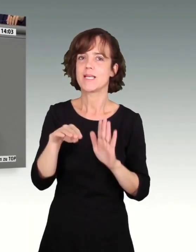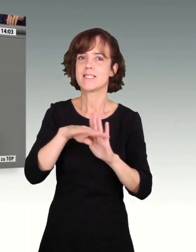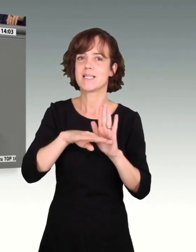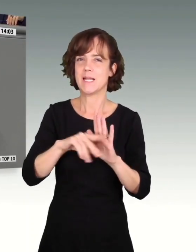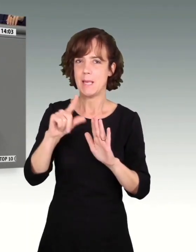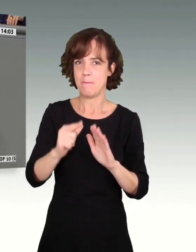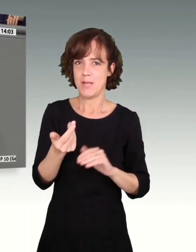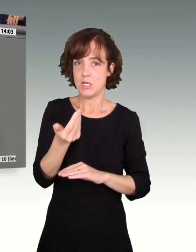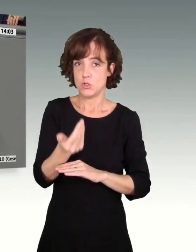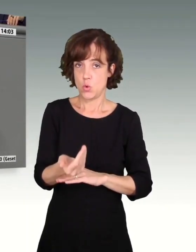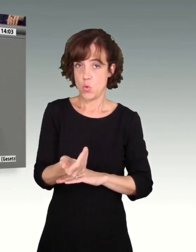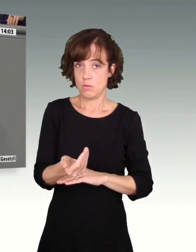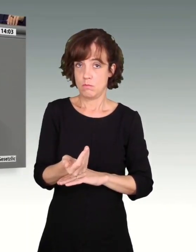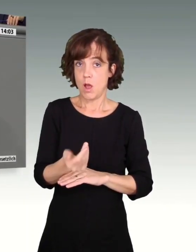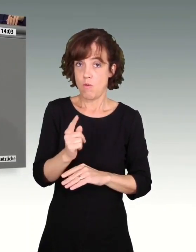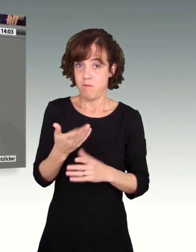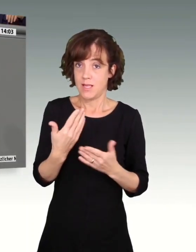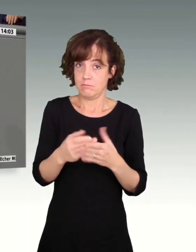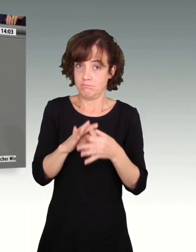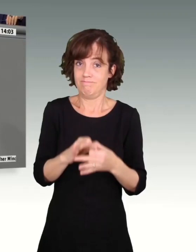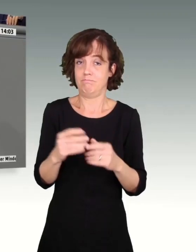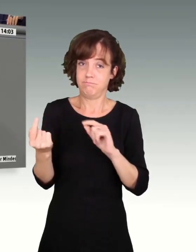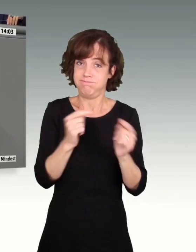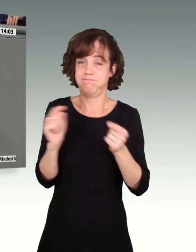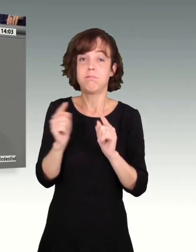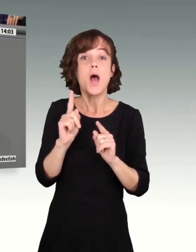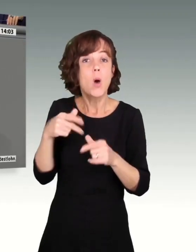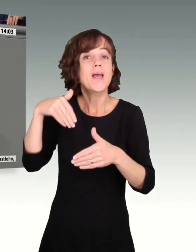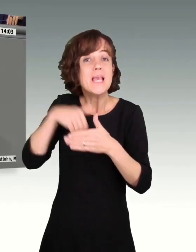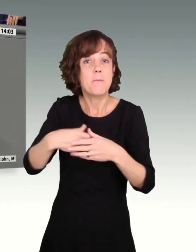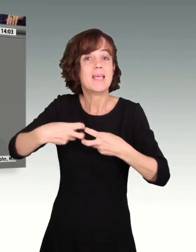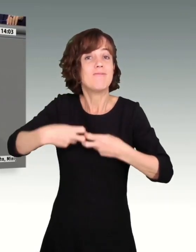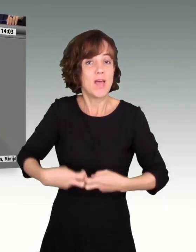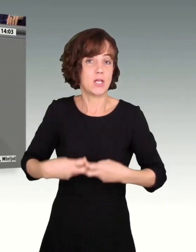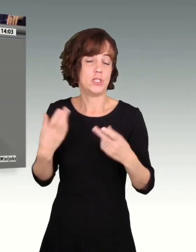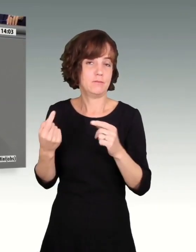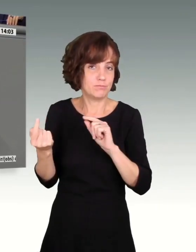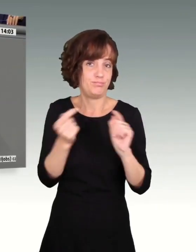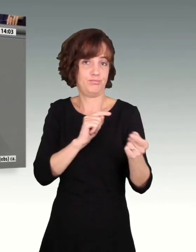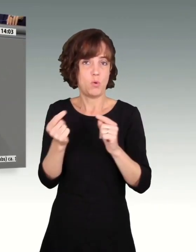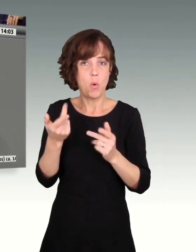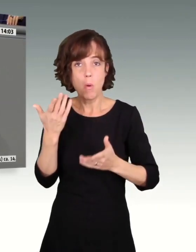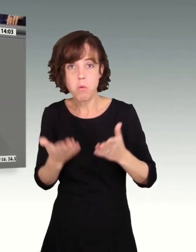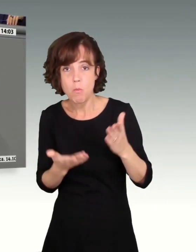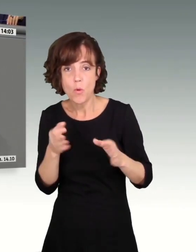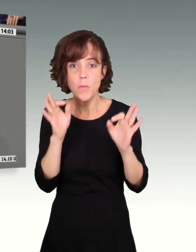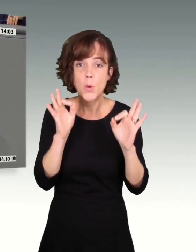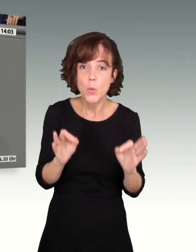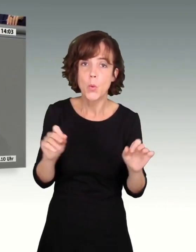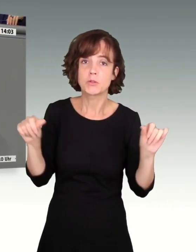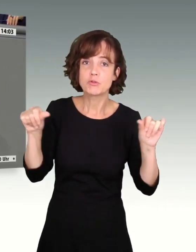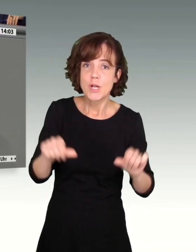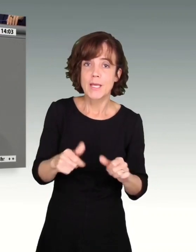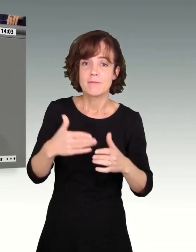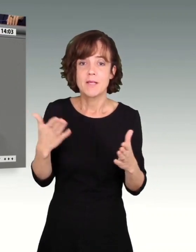Mindestlohns, dass hier auch so eine Debatte war, übrigens auch innerhalb der Gewerkschaften, ob es nicht klüger